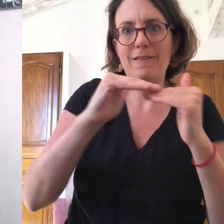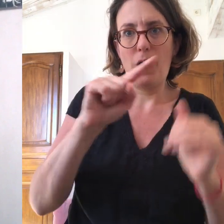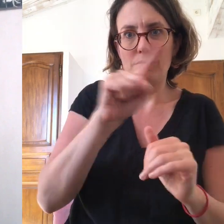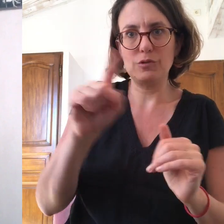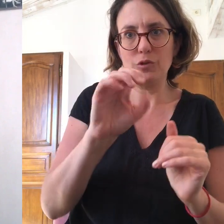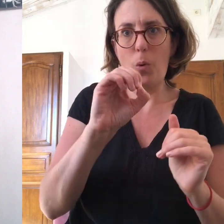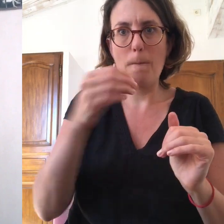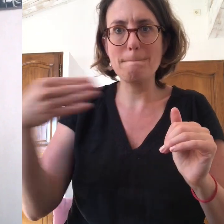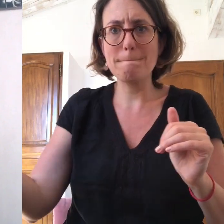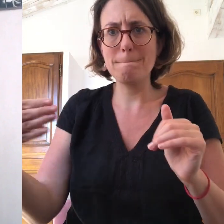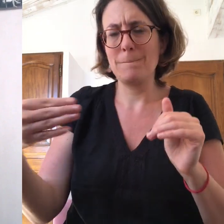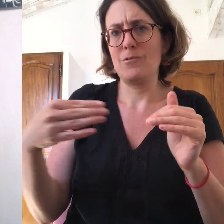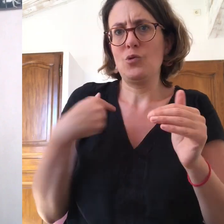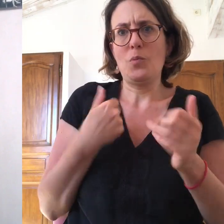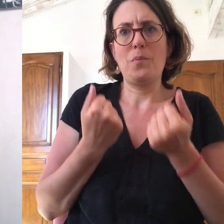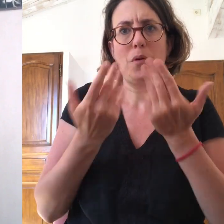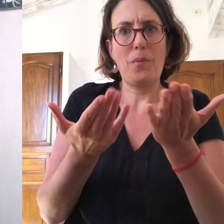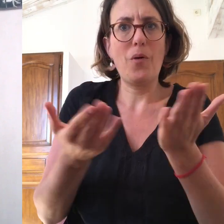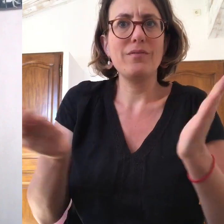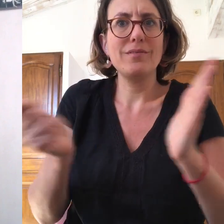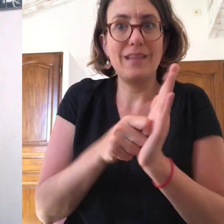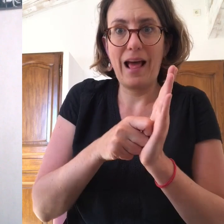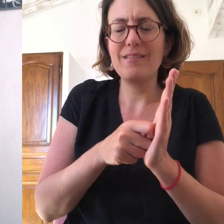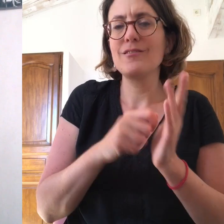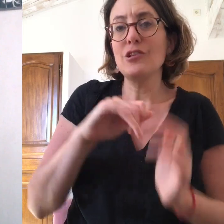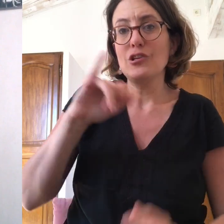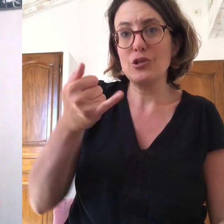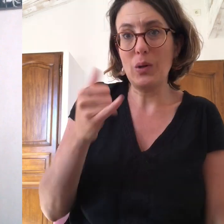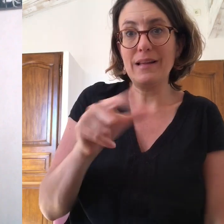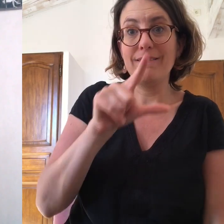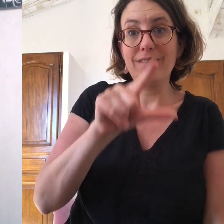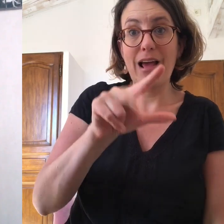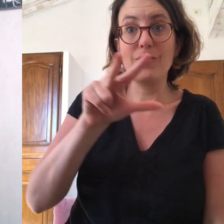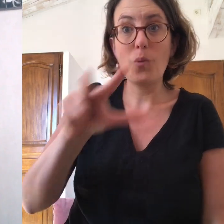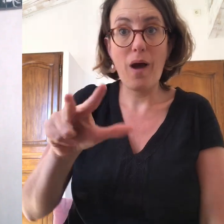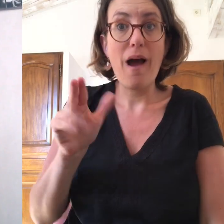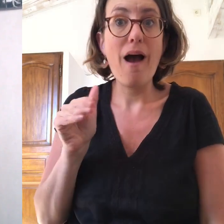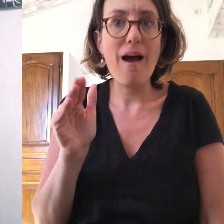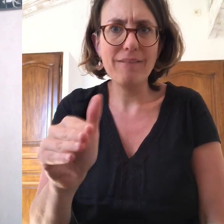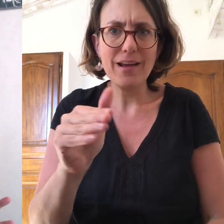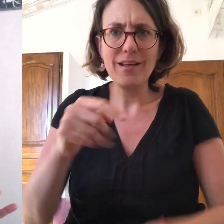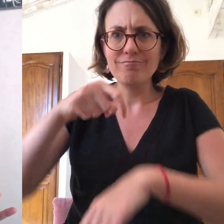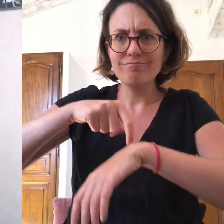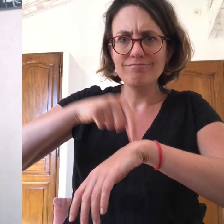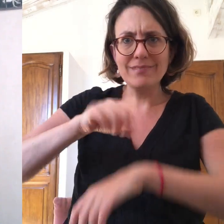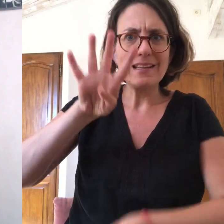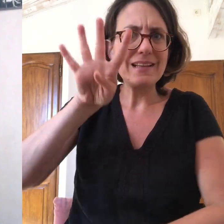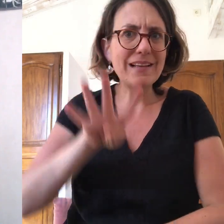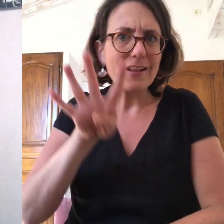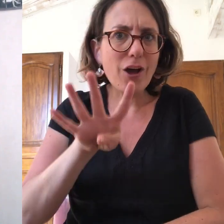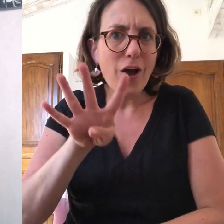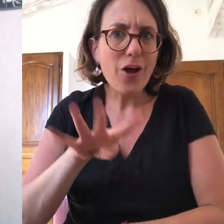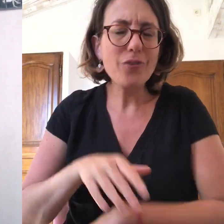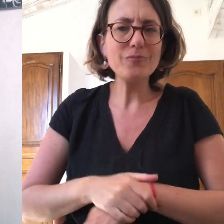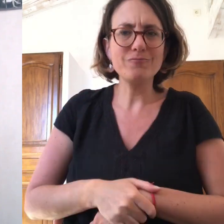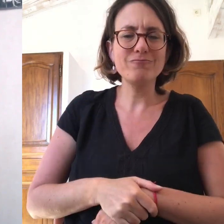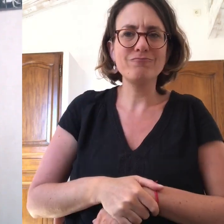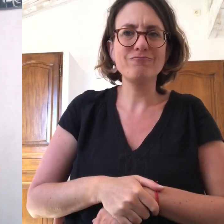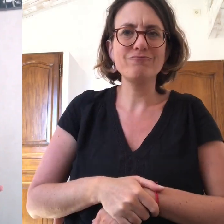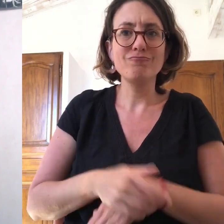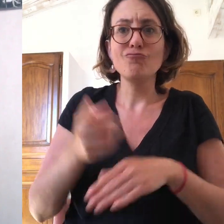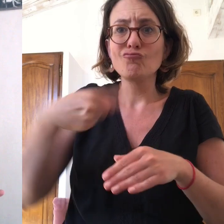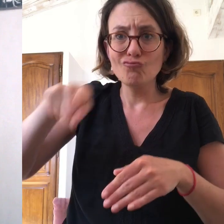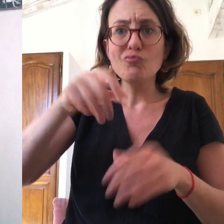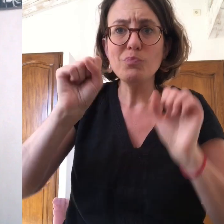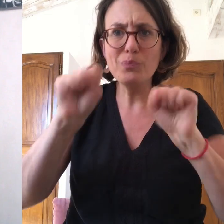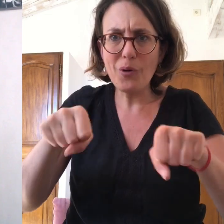Pour vous inscrire, vous suffit de cliquer sur le lien et vous ferez automatiquement partie des conférenciers Zoom avec une